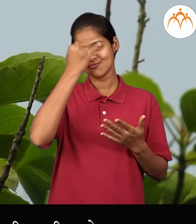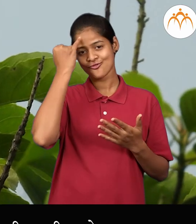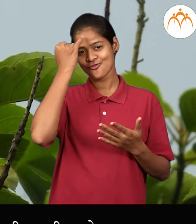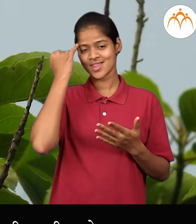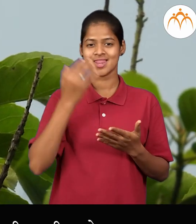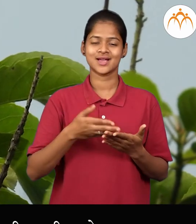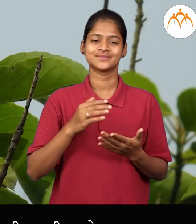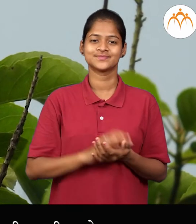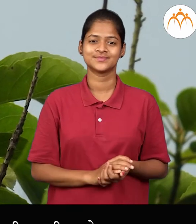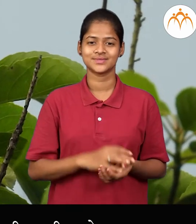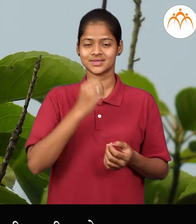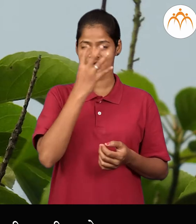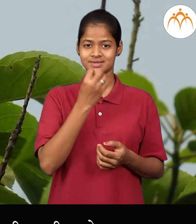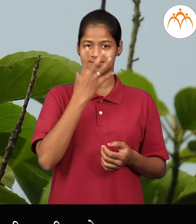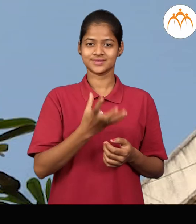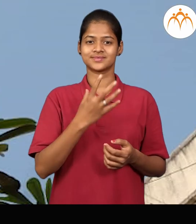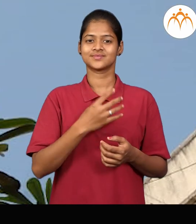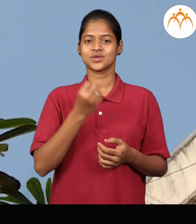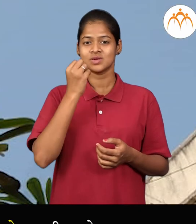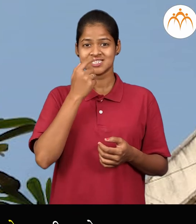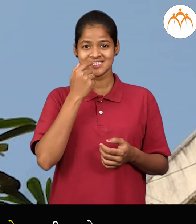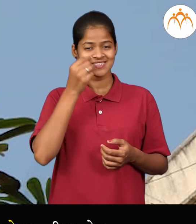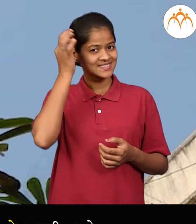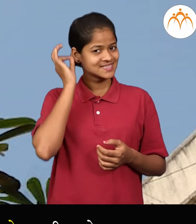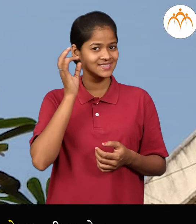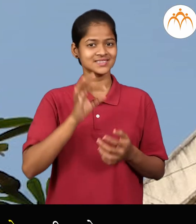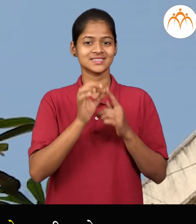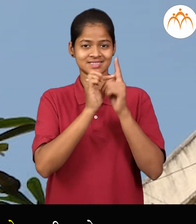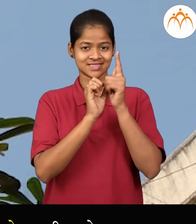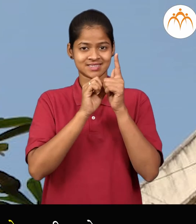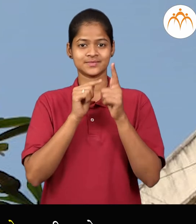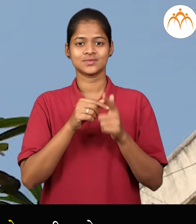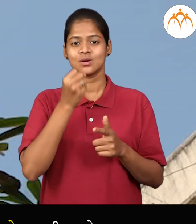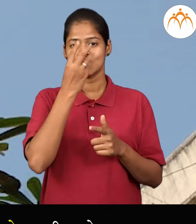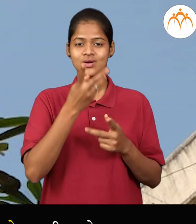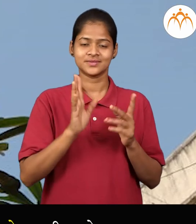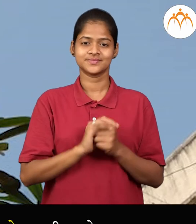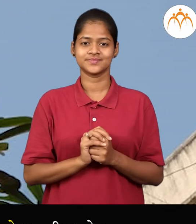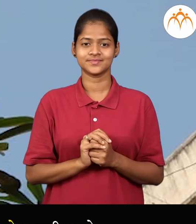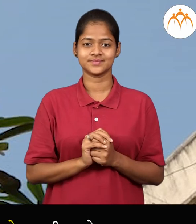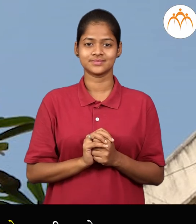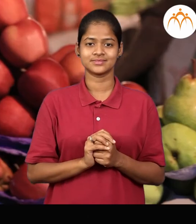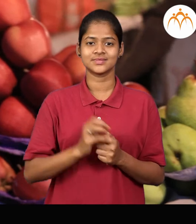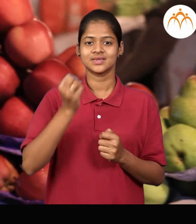पाने पिवडी जहली आहेत, फूल, साफ्याचा जहाडाला खूप फुले आली आहेत, फड,